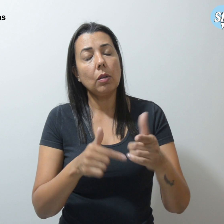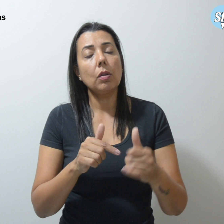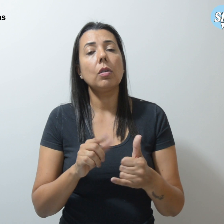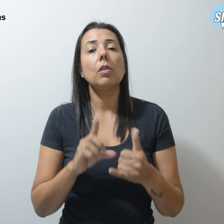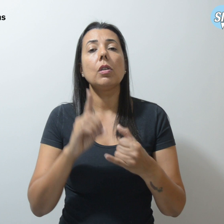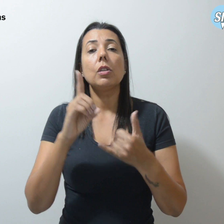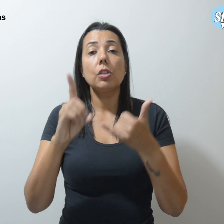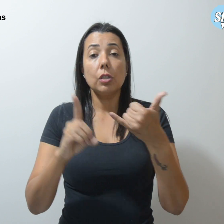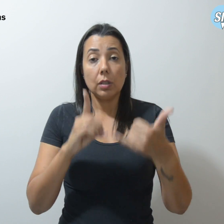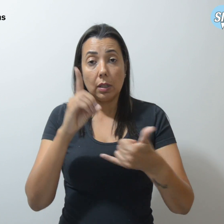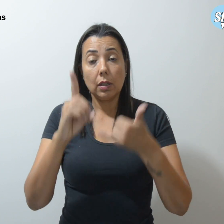espanhol.